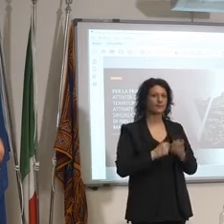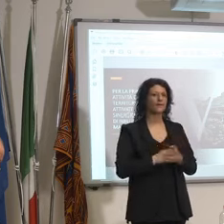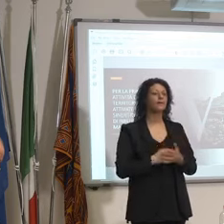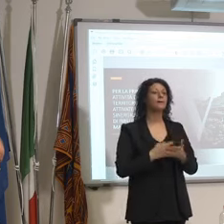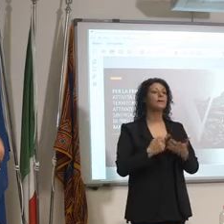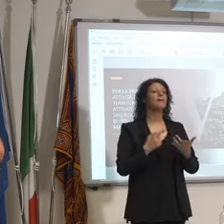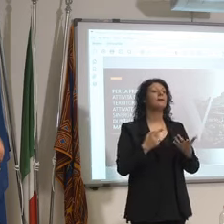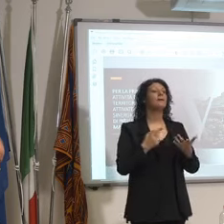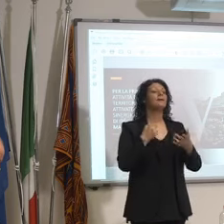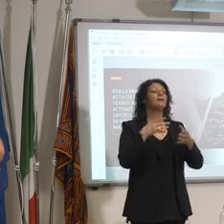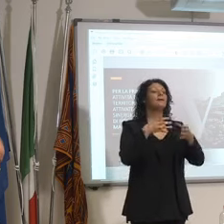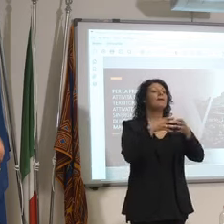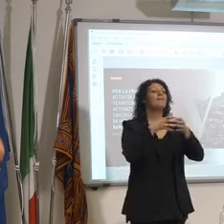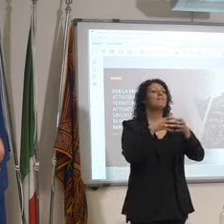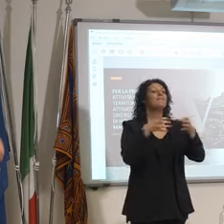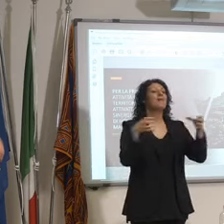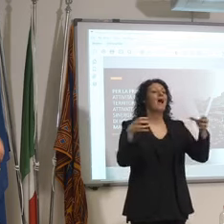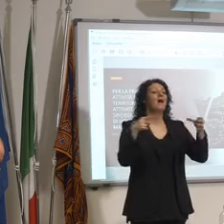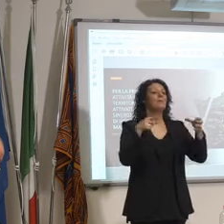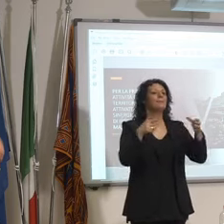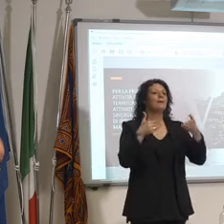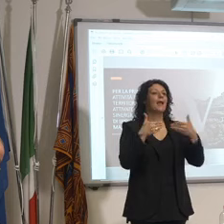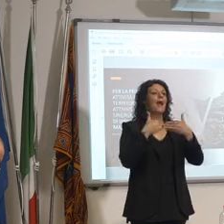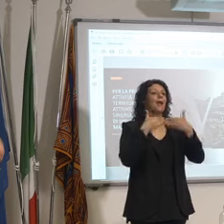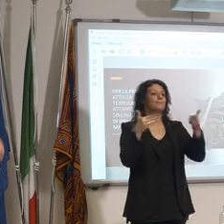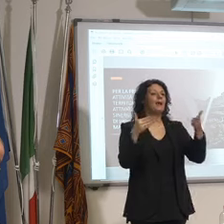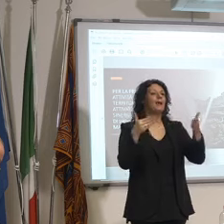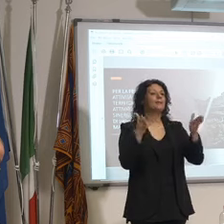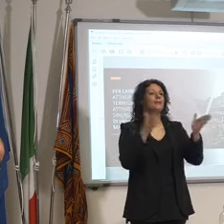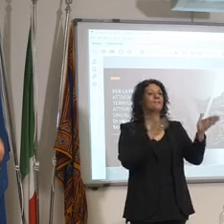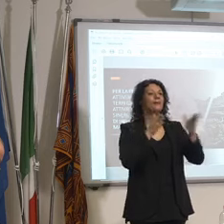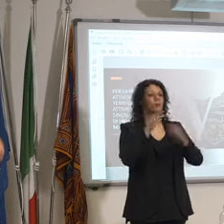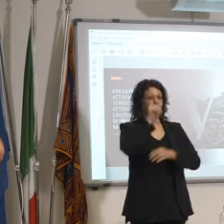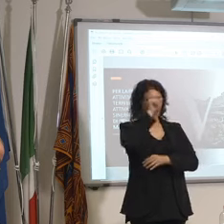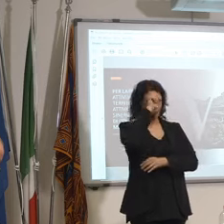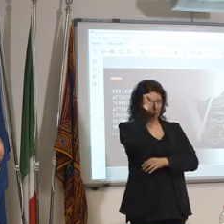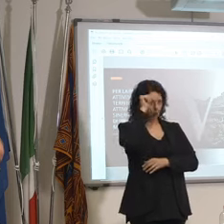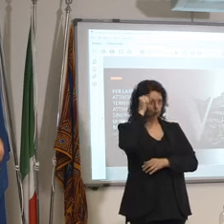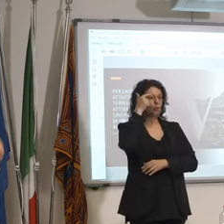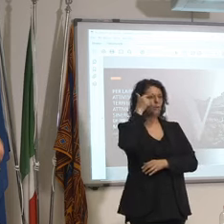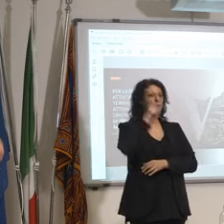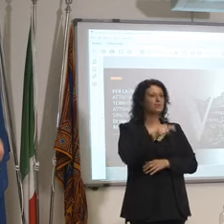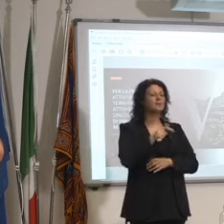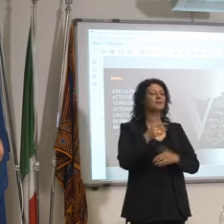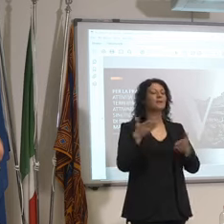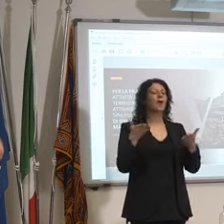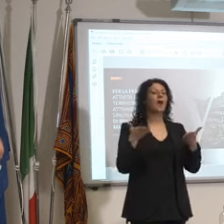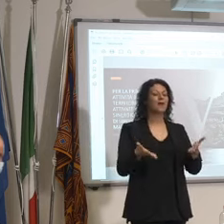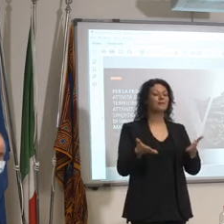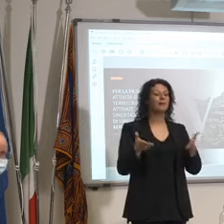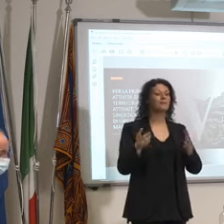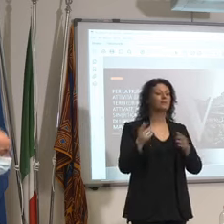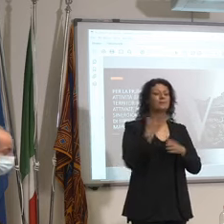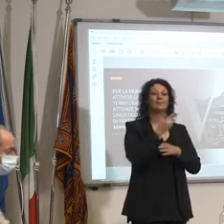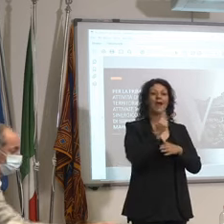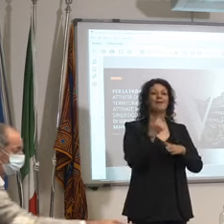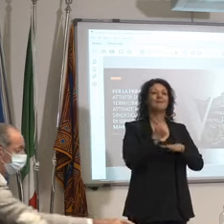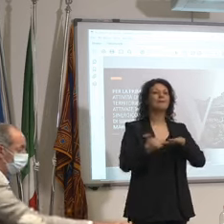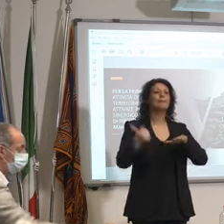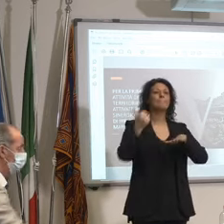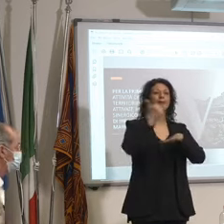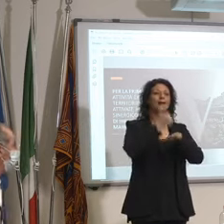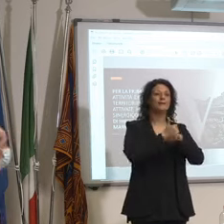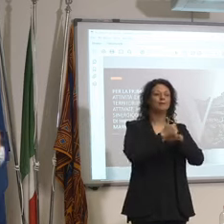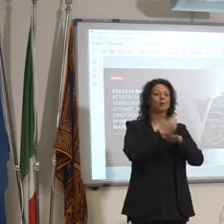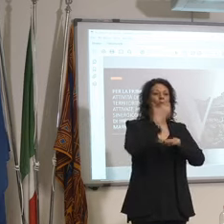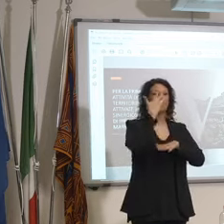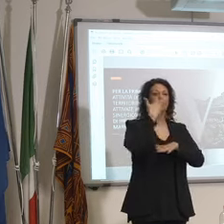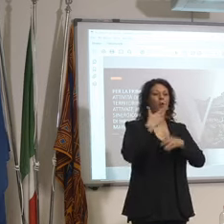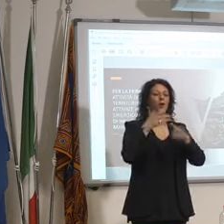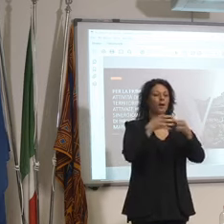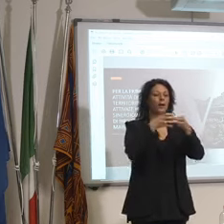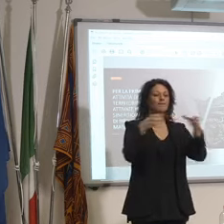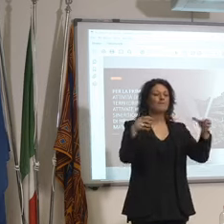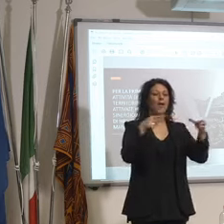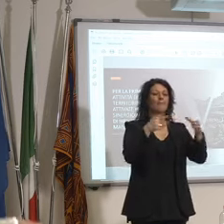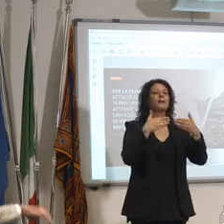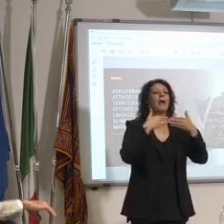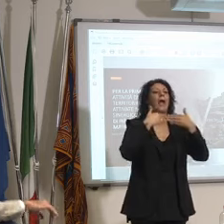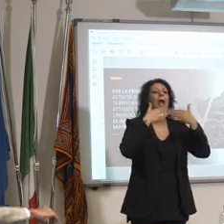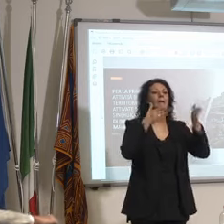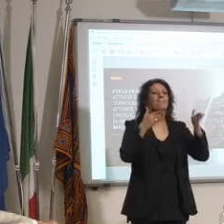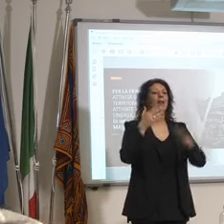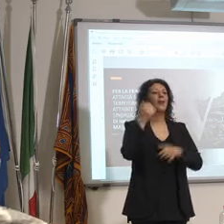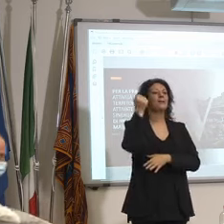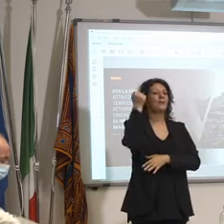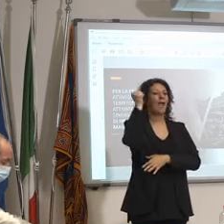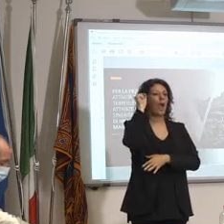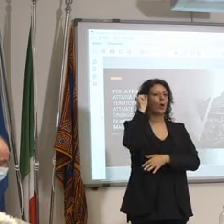agosto cioè in questo momento molti imprenditori vorrebbero tenere aperte le fabbriche in agosto cerchiamo che questa cosa impedisce i dipendenti di andare in vacanza quindi come si